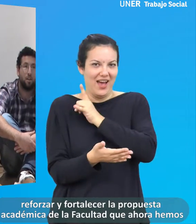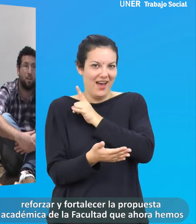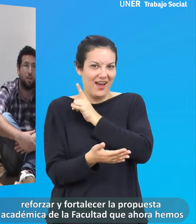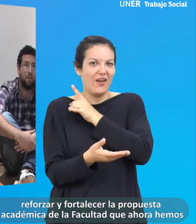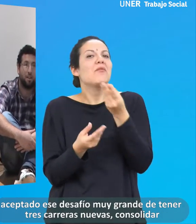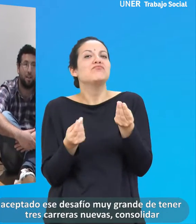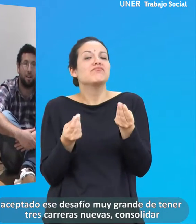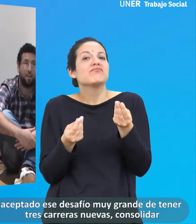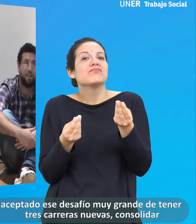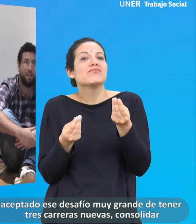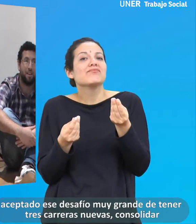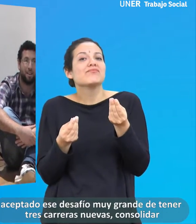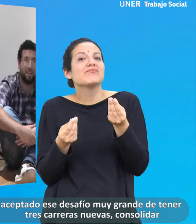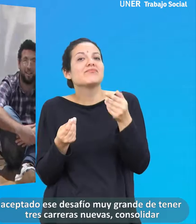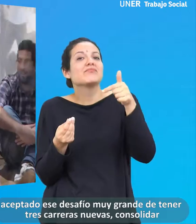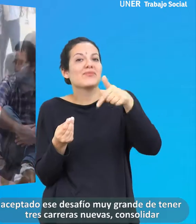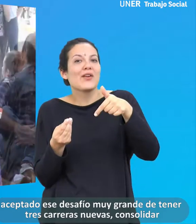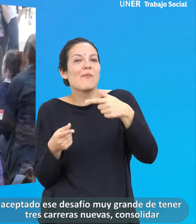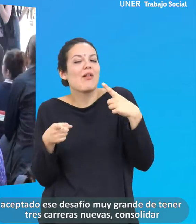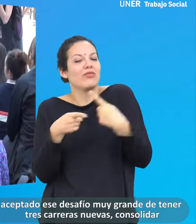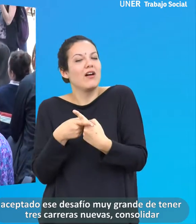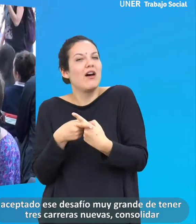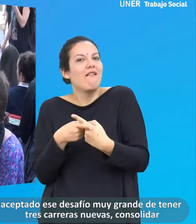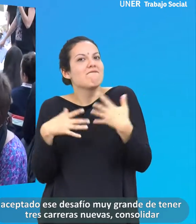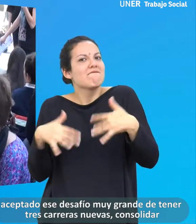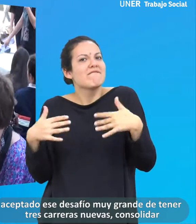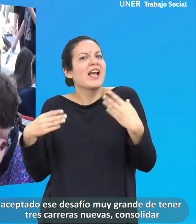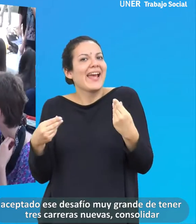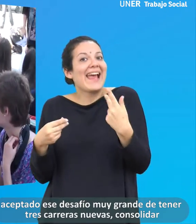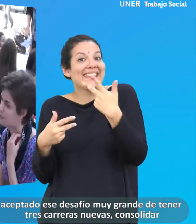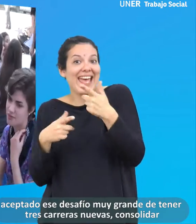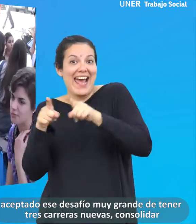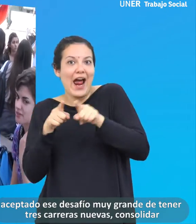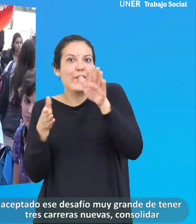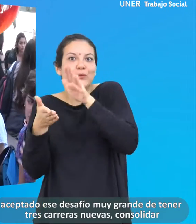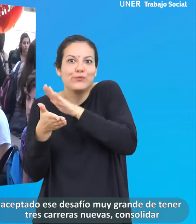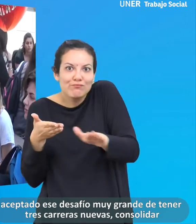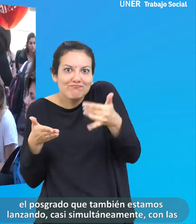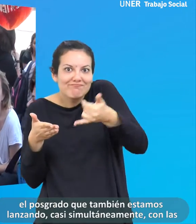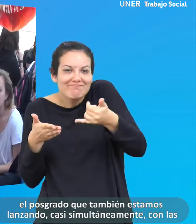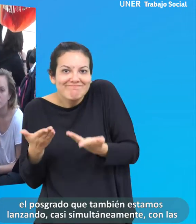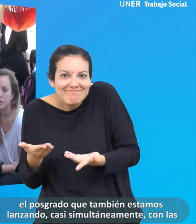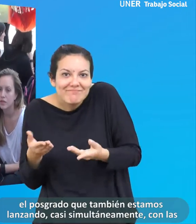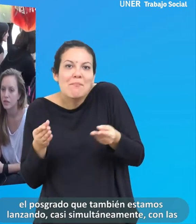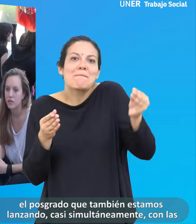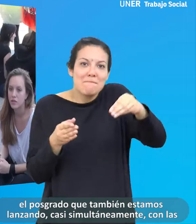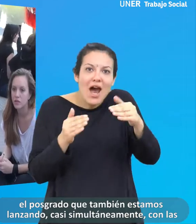académica de la Facultad que ahora hemos aceptado ese desafío muy grande de tener tres carreras nuevas,